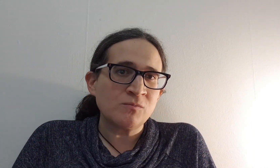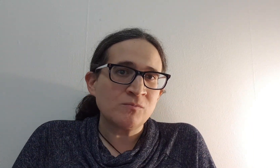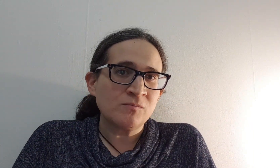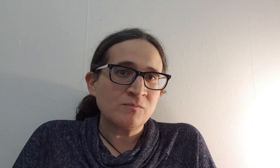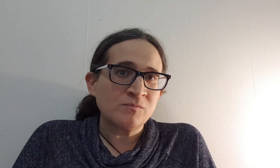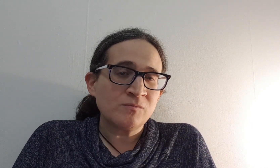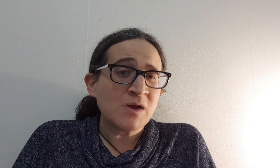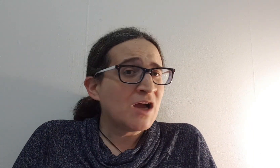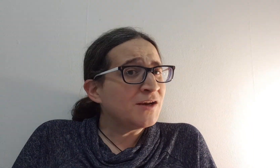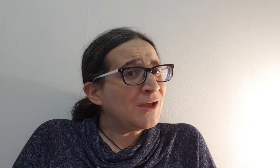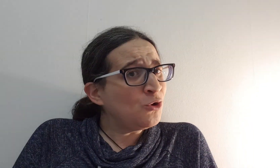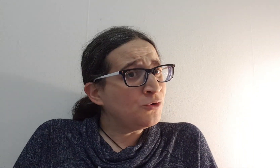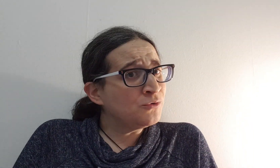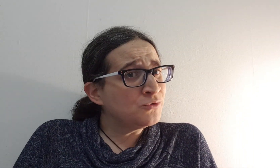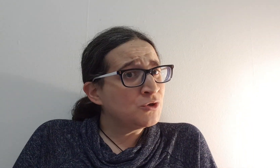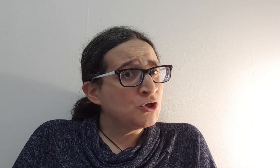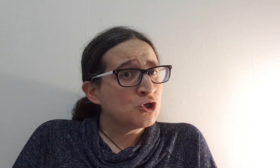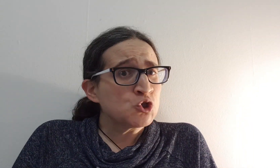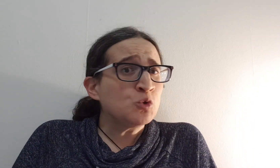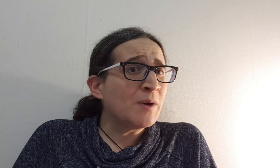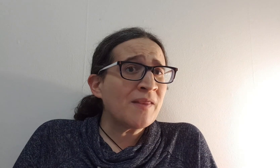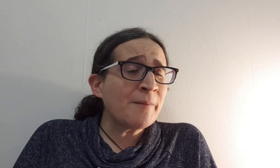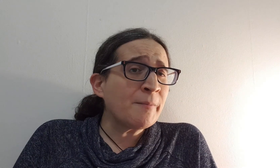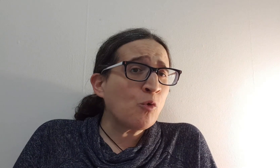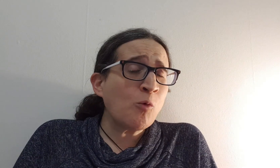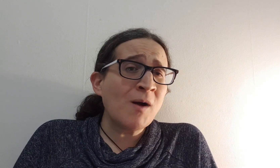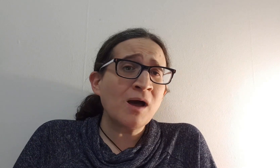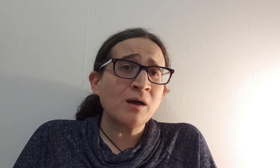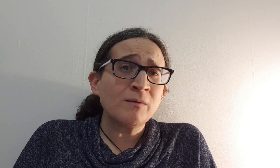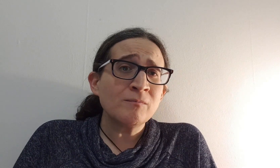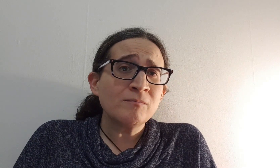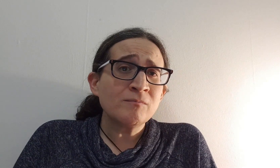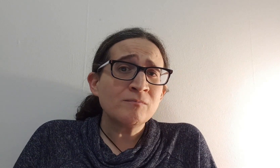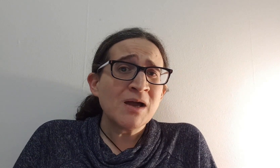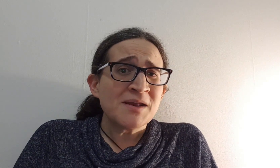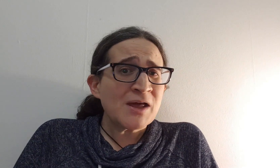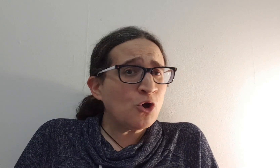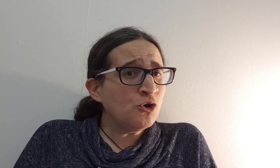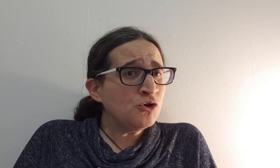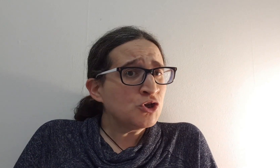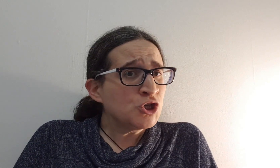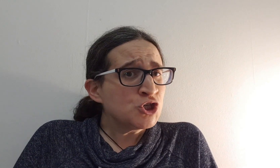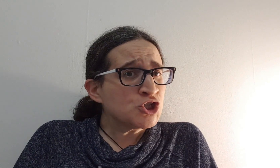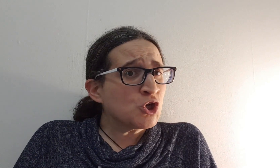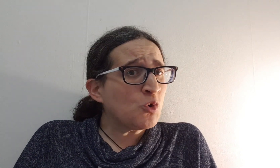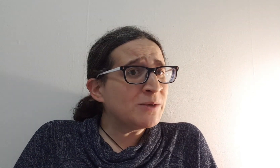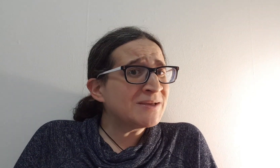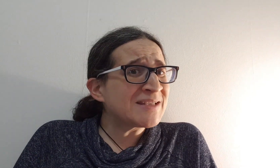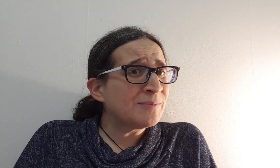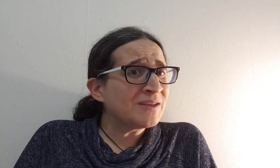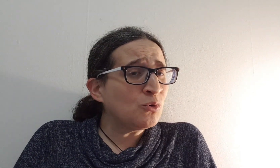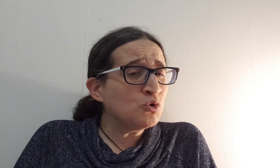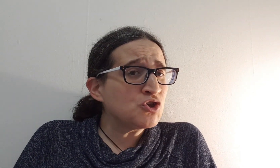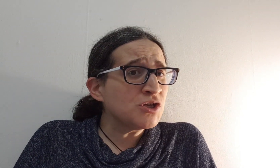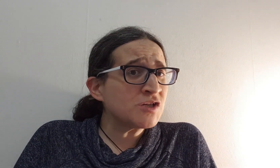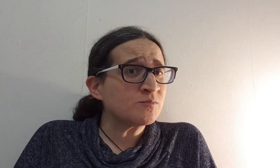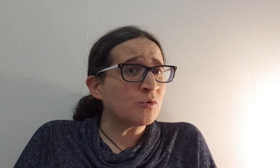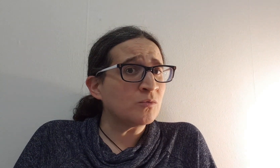נכון שהוא בן אדם ממורמר נכון שרואים את המראירות שיש בו